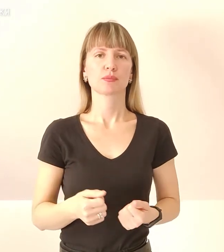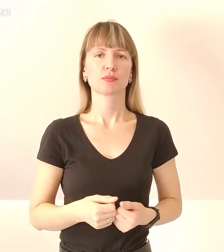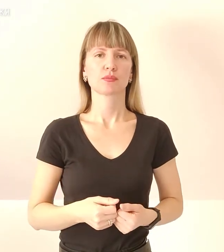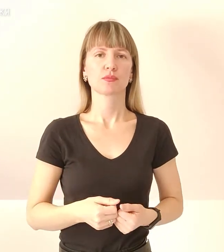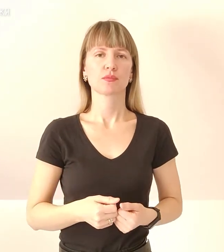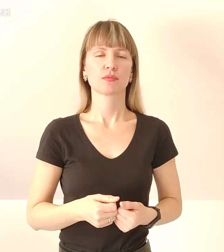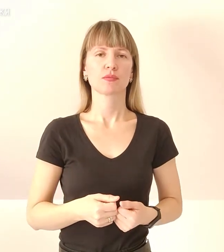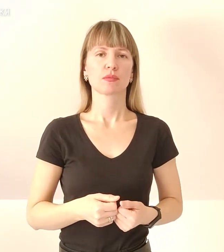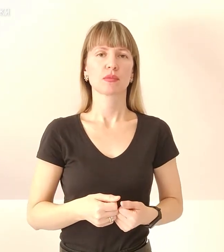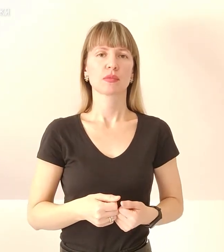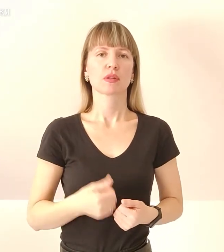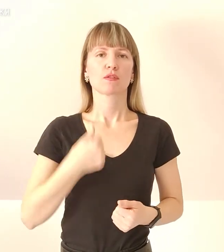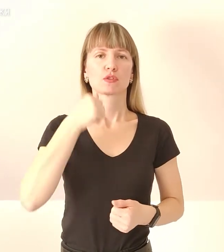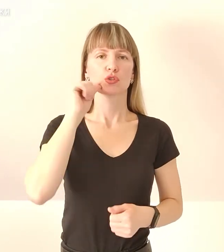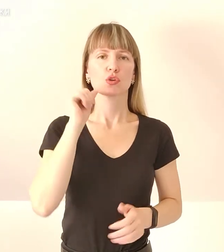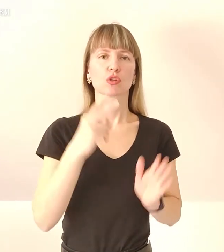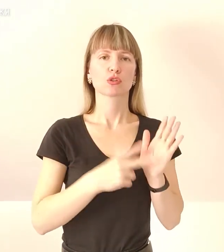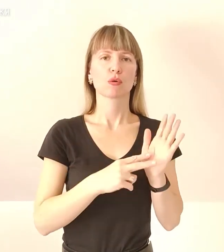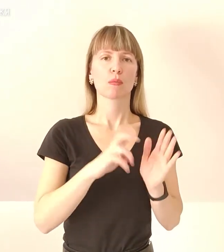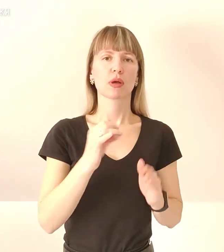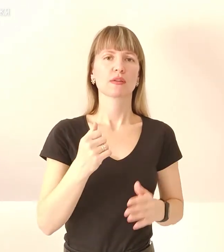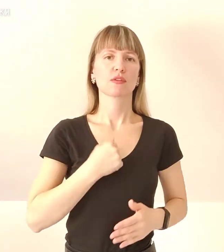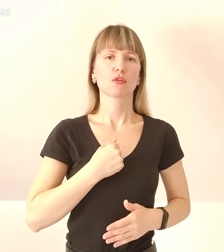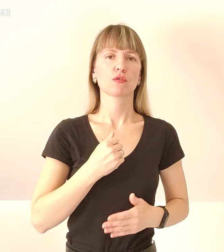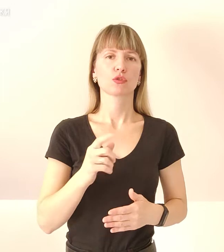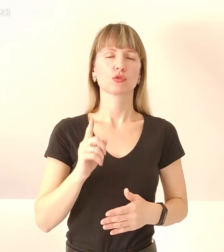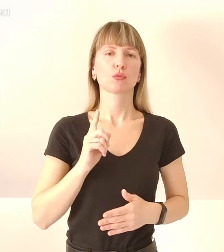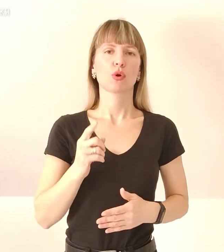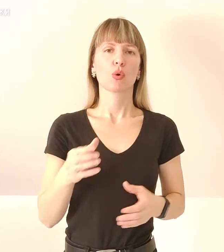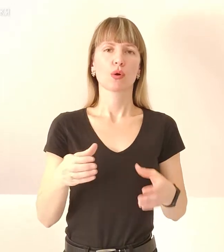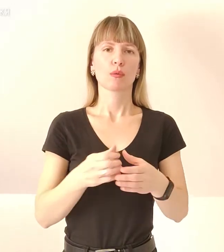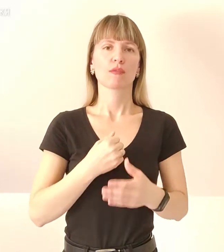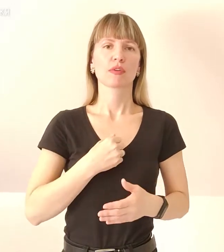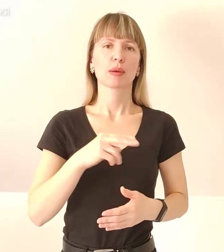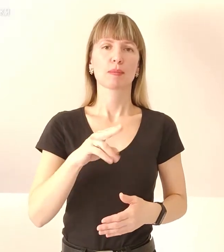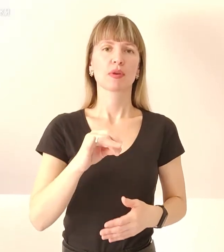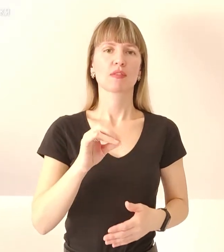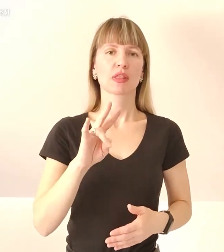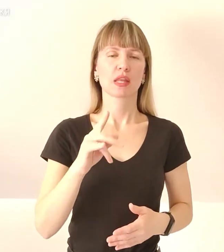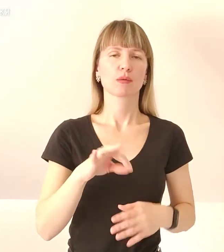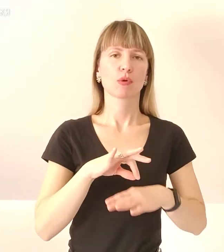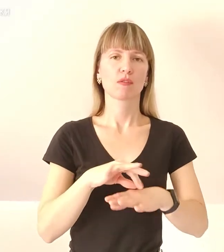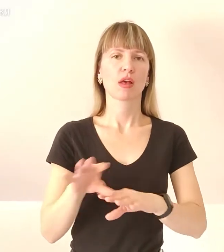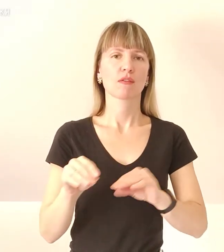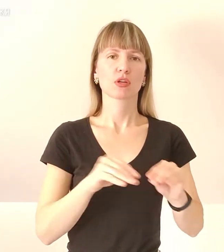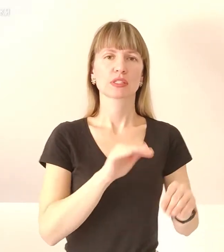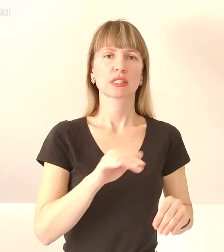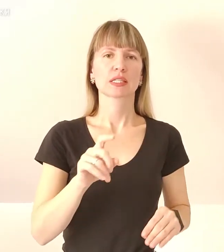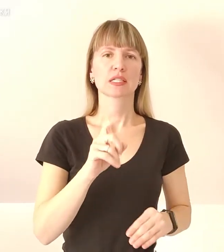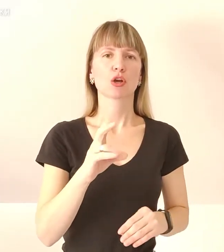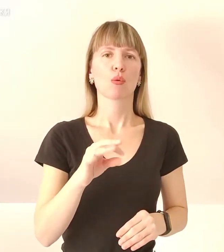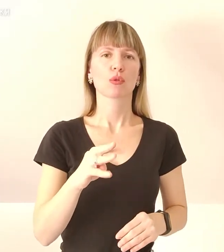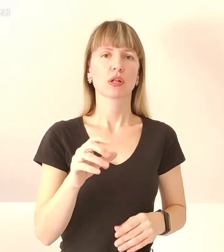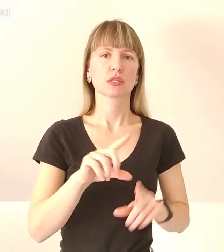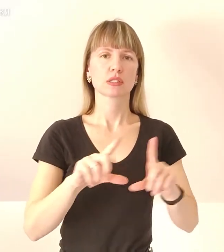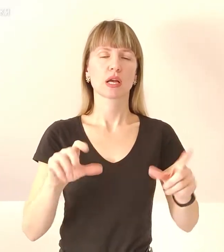Вчора, 7 березня, військовослужбовці угруповання «Військ Південь» провели евакуацію дітей з комунального закладу Кам'янська